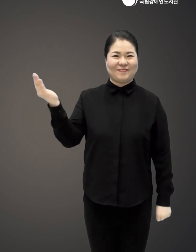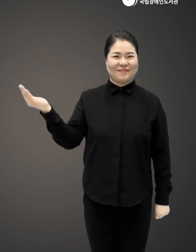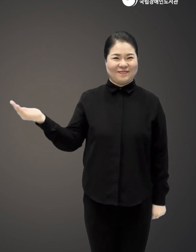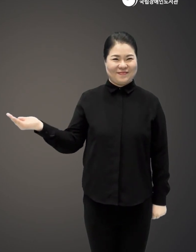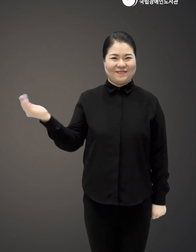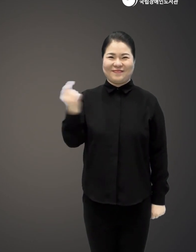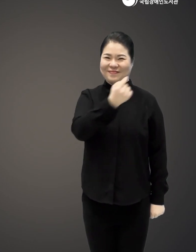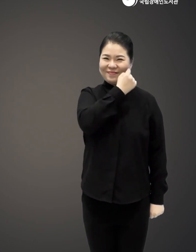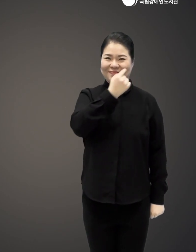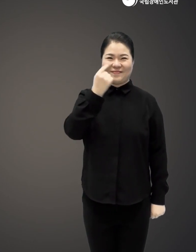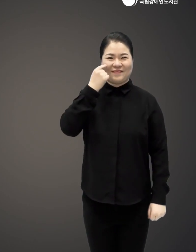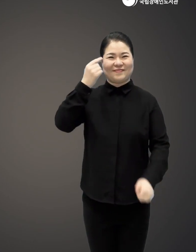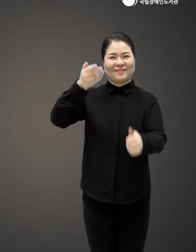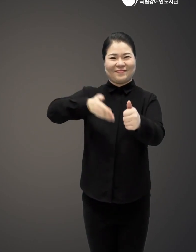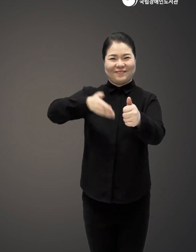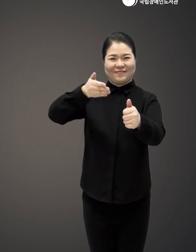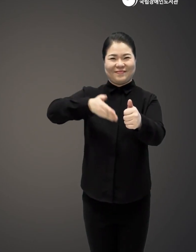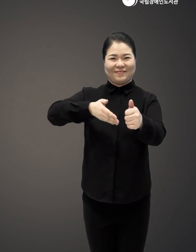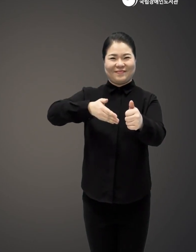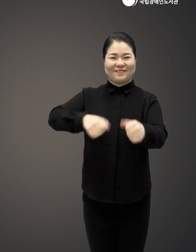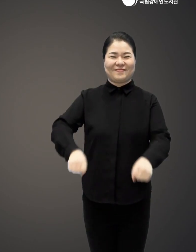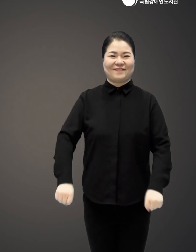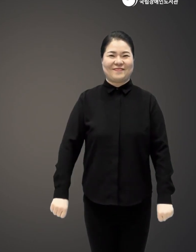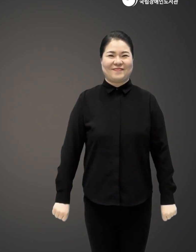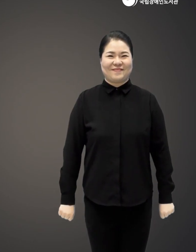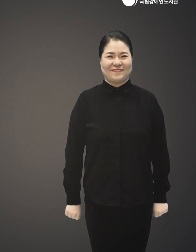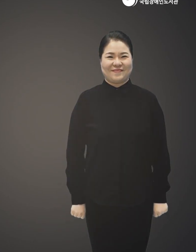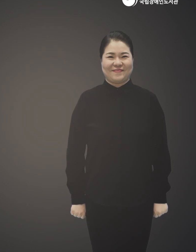출판사 수호서제